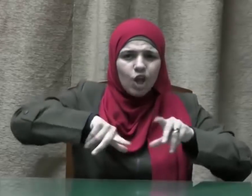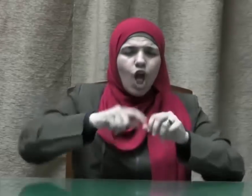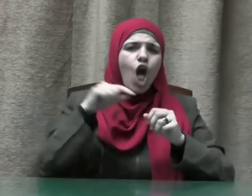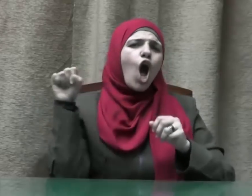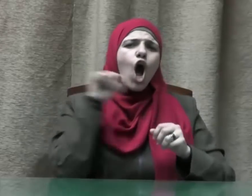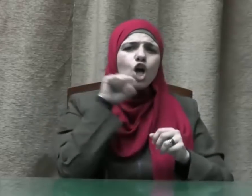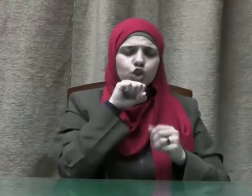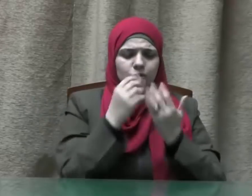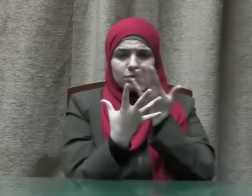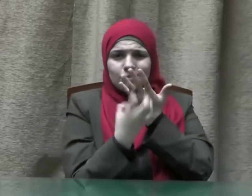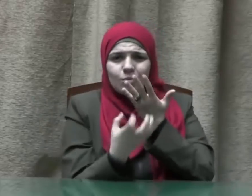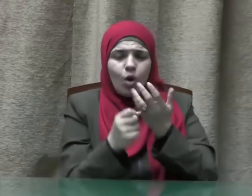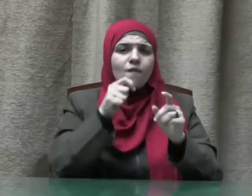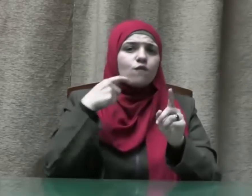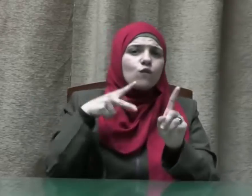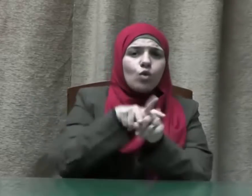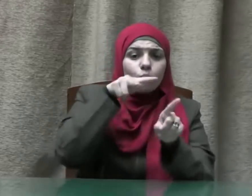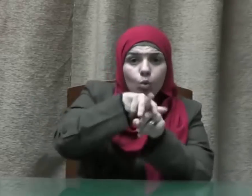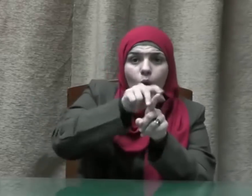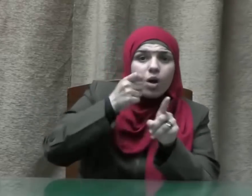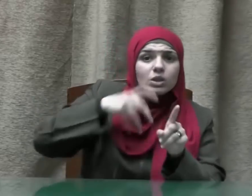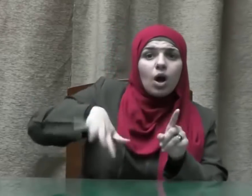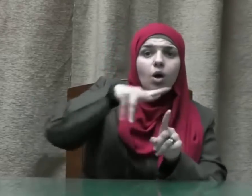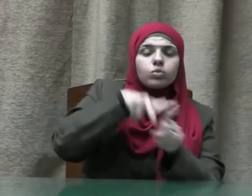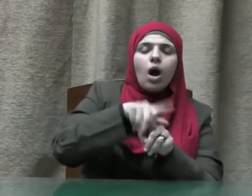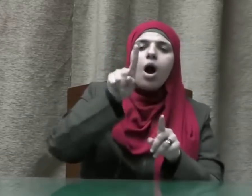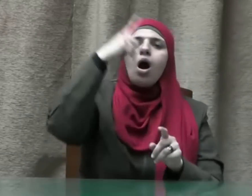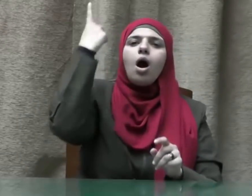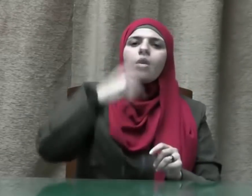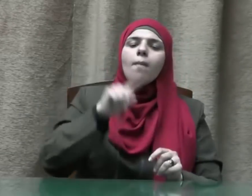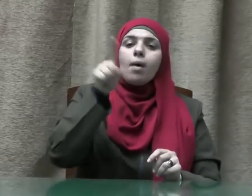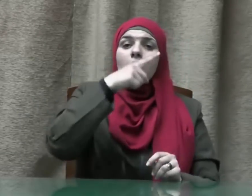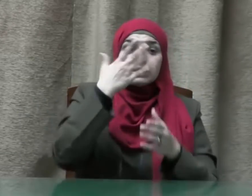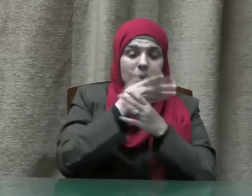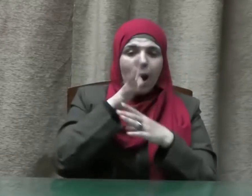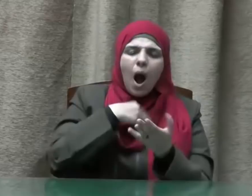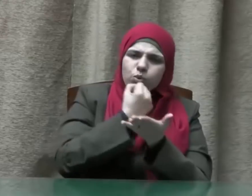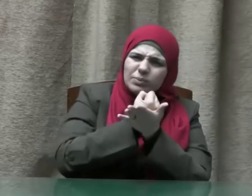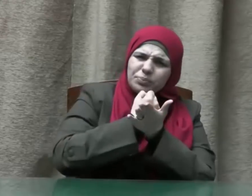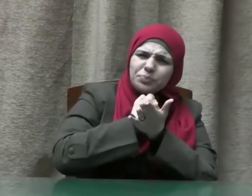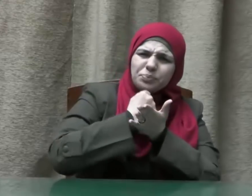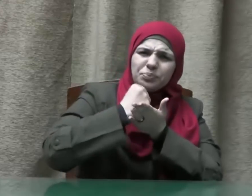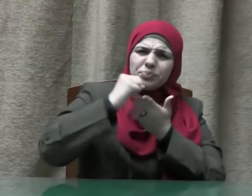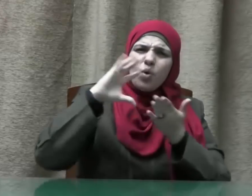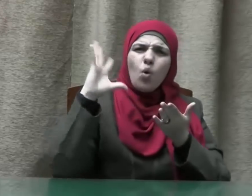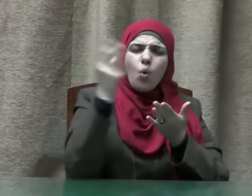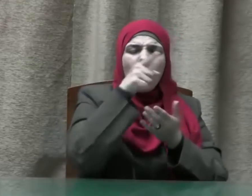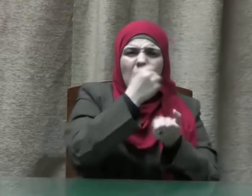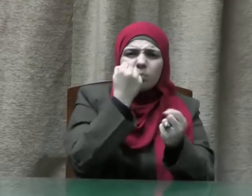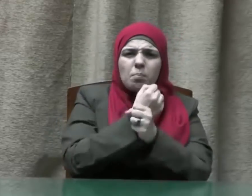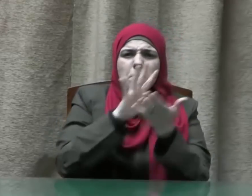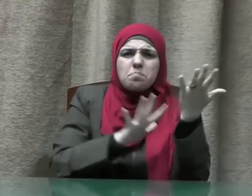واستغلال المستهلك لأن القضاء على هذه الظواهر السلبية